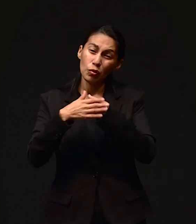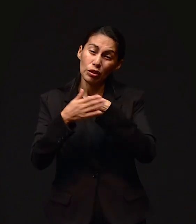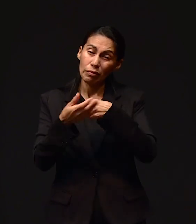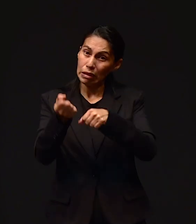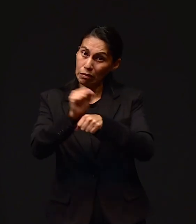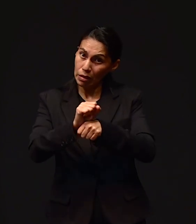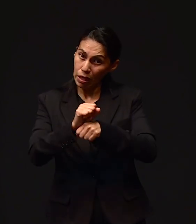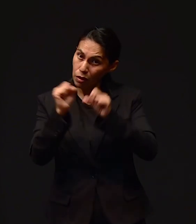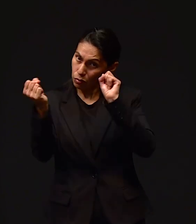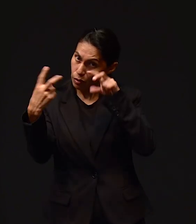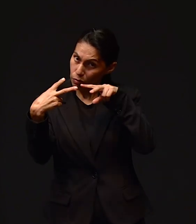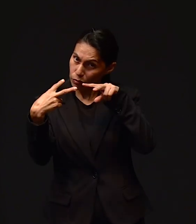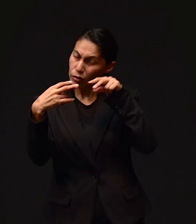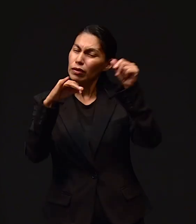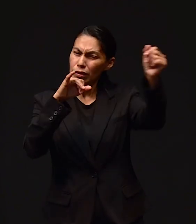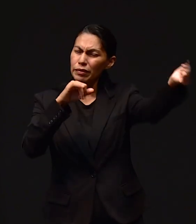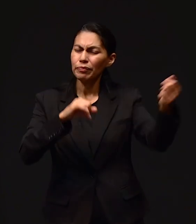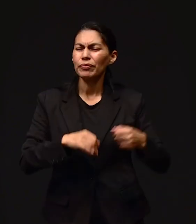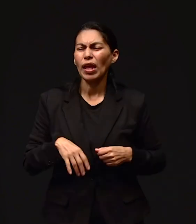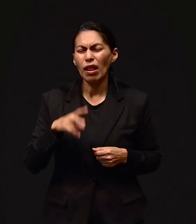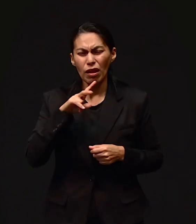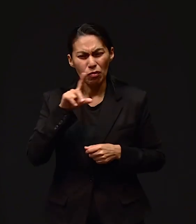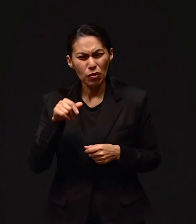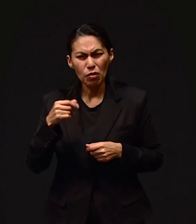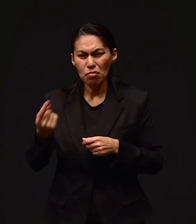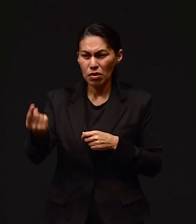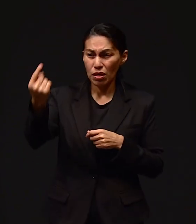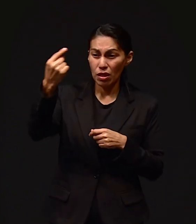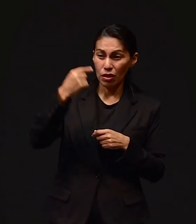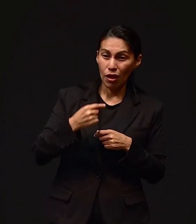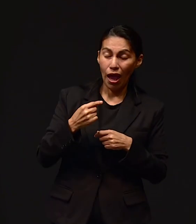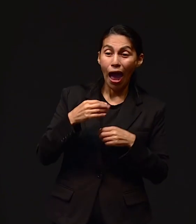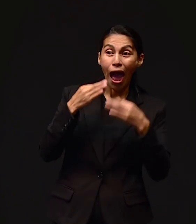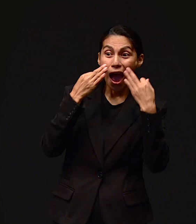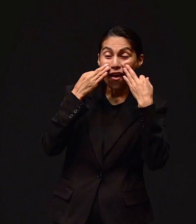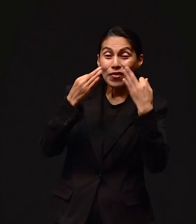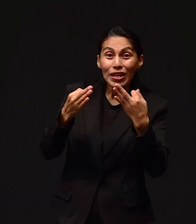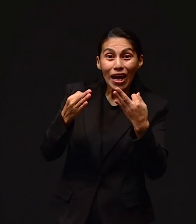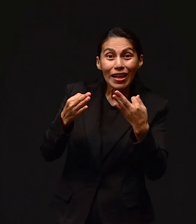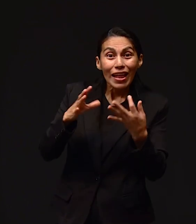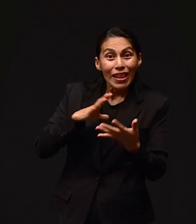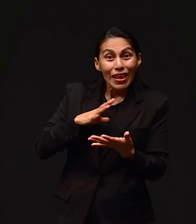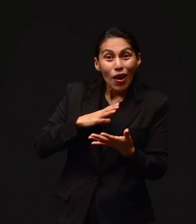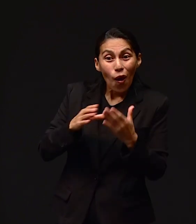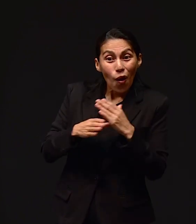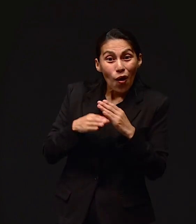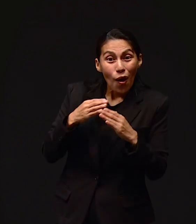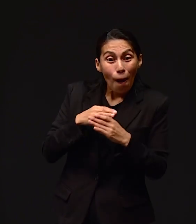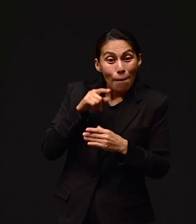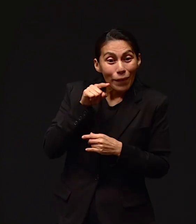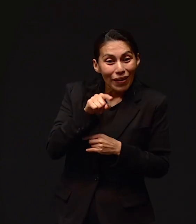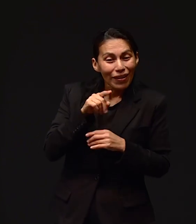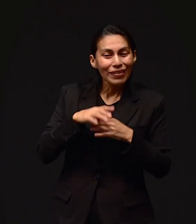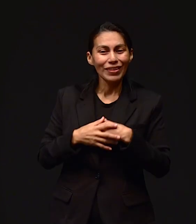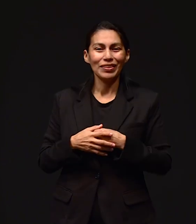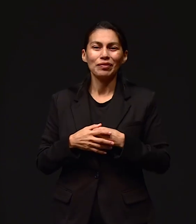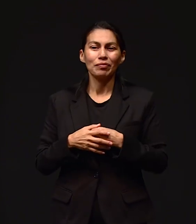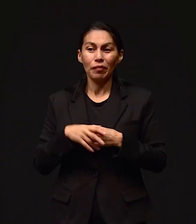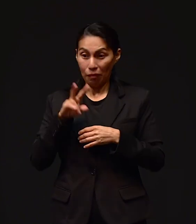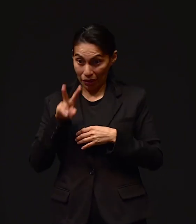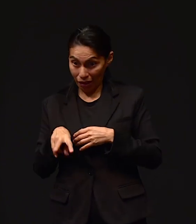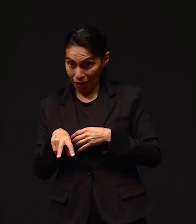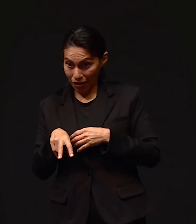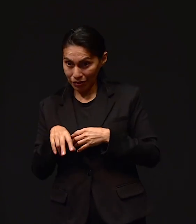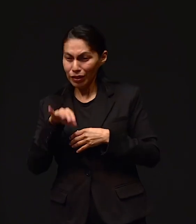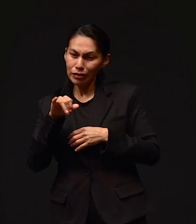bien. Bueno, se fue. Cuando regresó me dice, oye, me dice, fíjate que traigo algo para ti. Sí, para mí. ¿Qué? Bueno, dice,